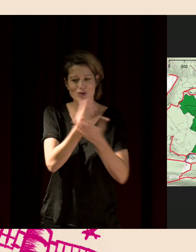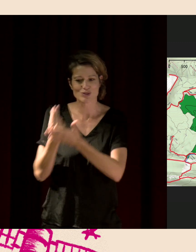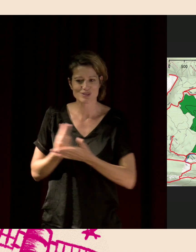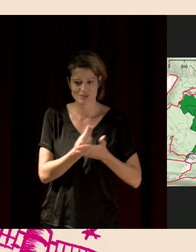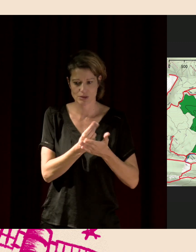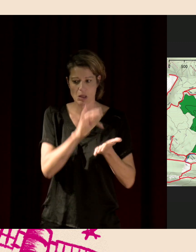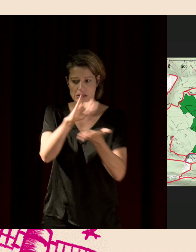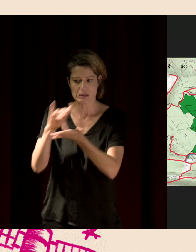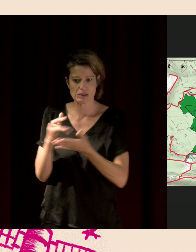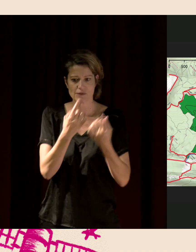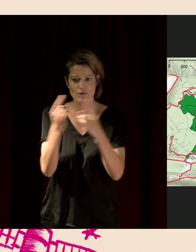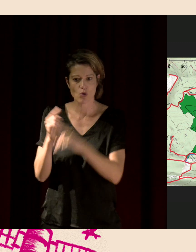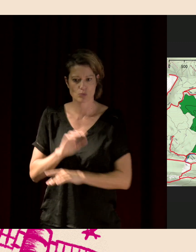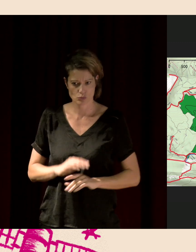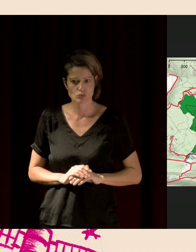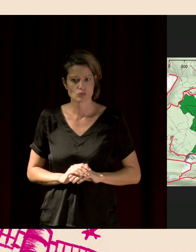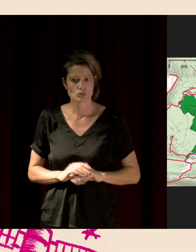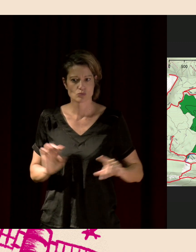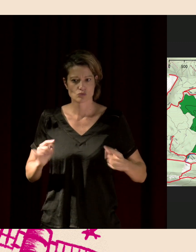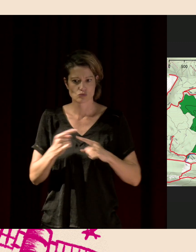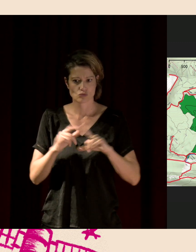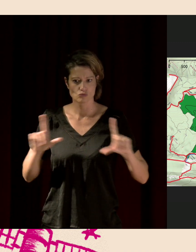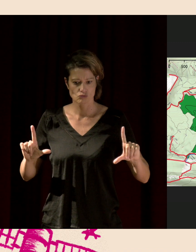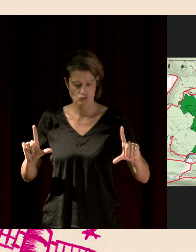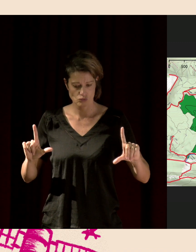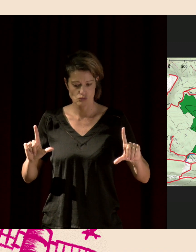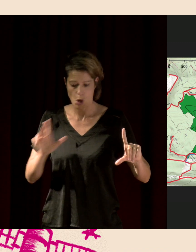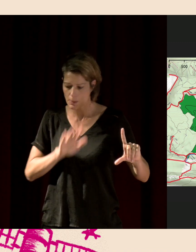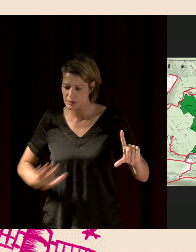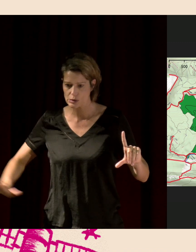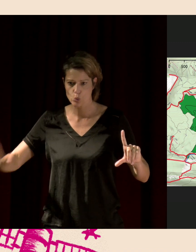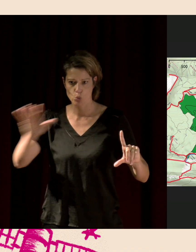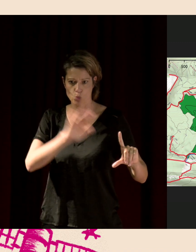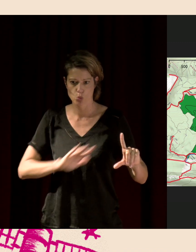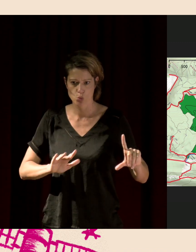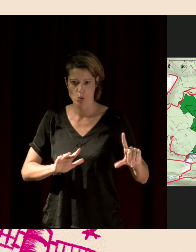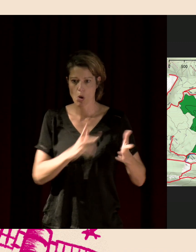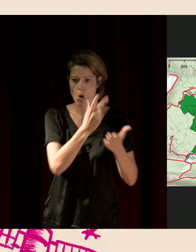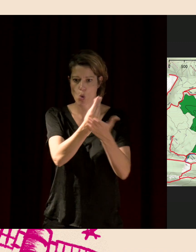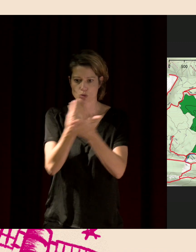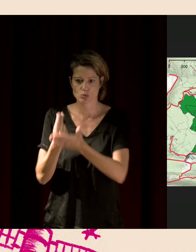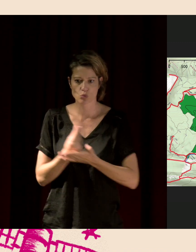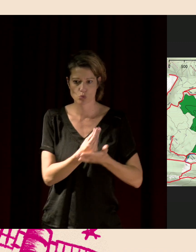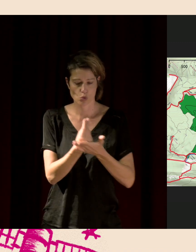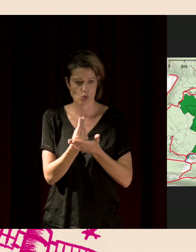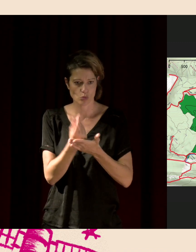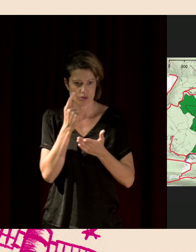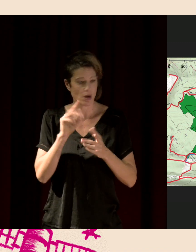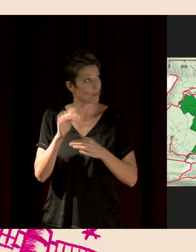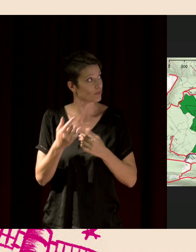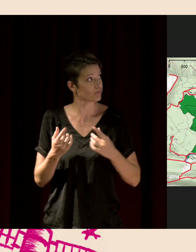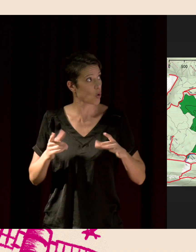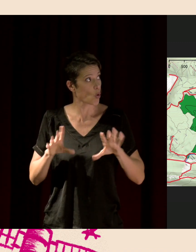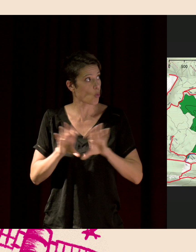'est une carte de l'endroit où on travaille, et vous avez une répartition du nombre de détections. Donc on peut commencer à faire des petites